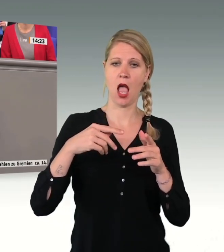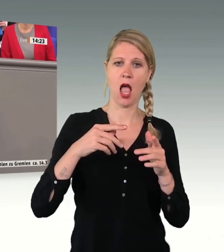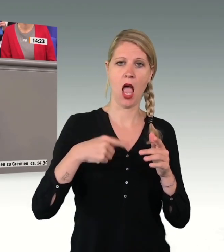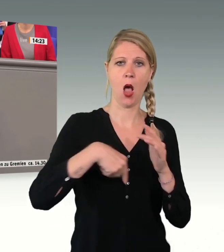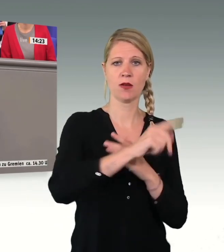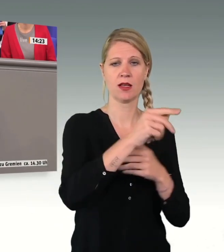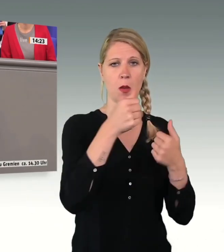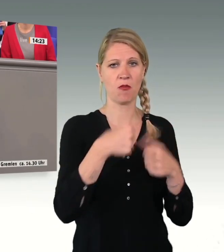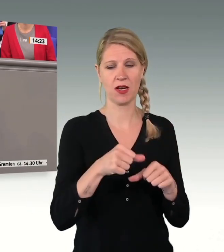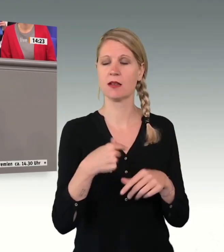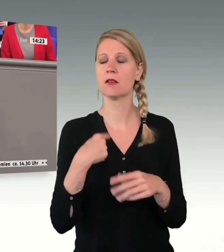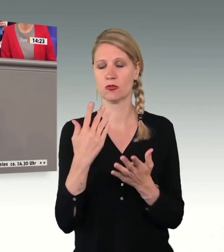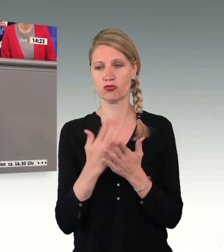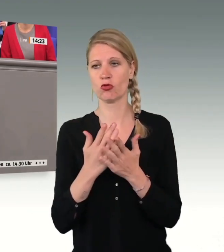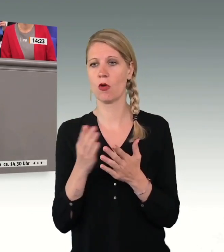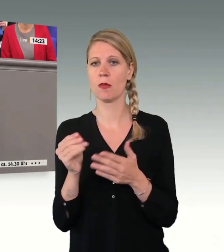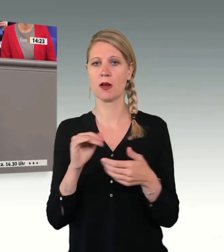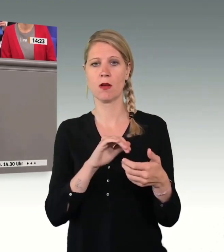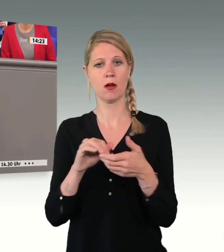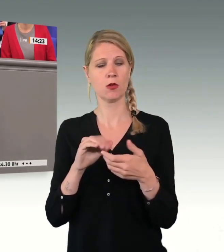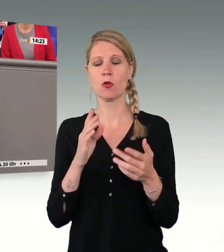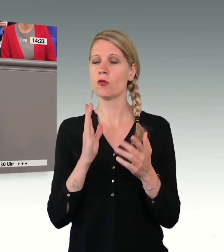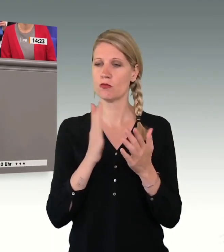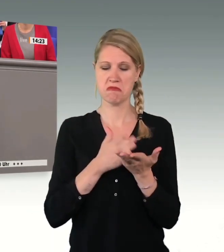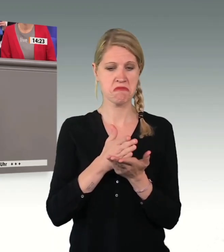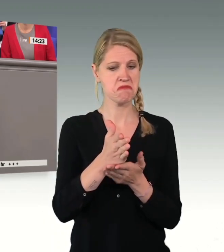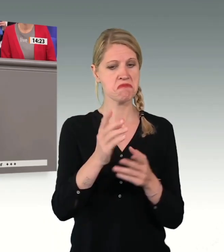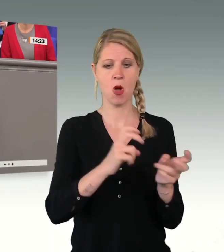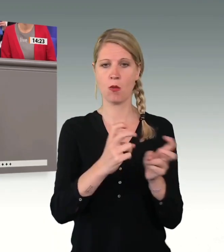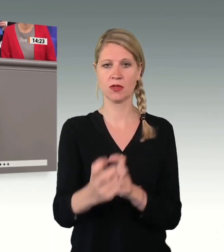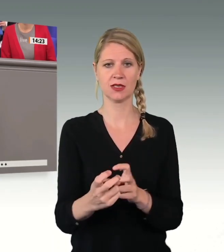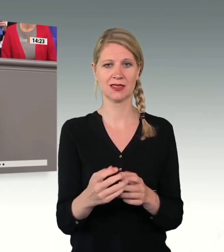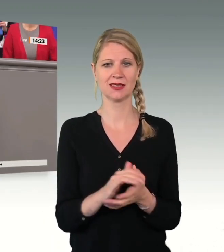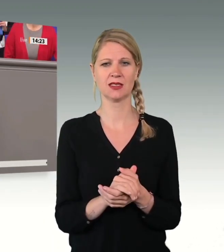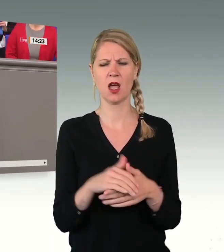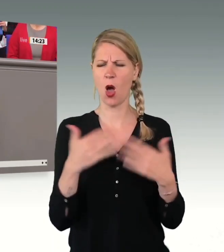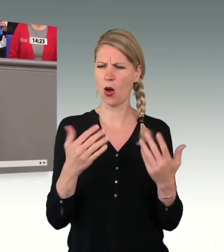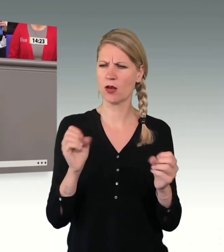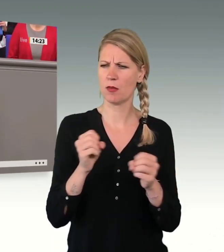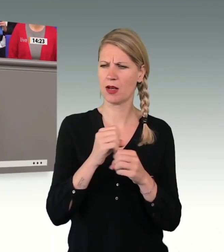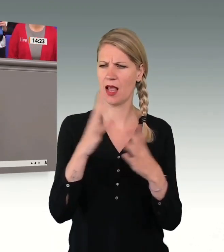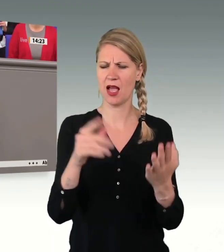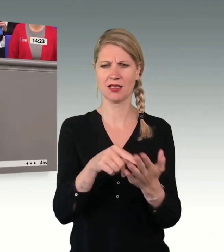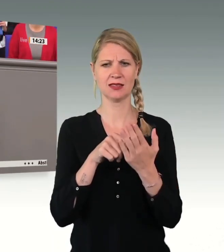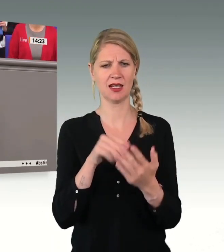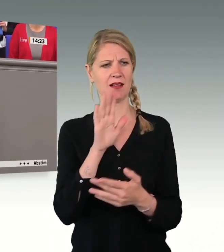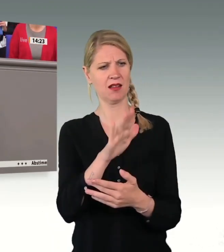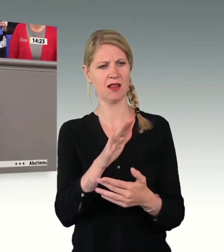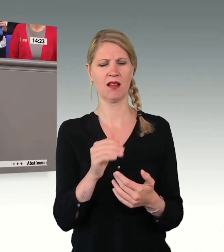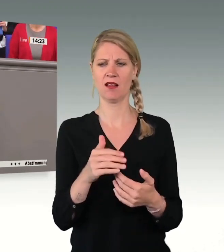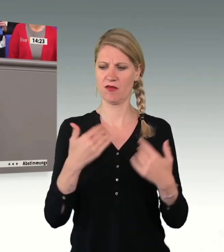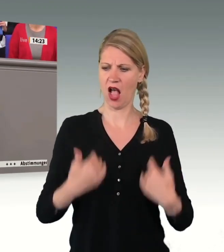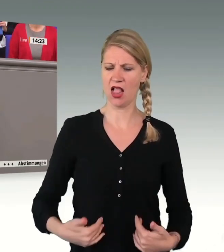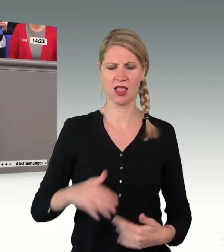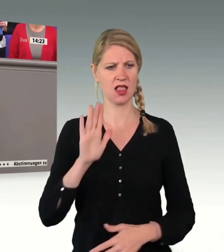konsequent umgesetzt. Insgesamt, und das ist heute deutlich geworden bei Ihrem Verhalten, bei Ihren Reden, brauchen wir Ihren AfD-Antrag nicht.